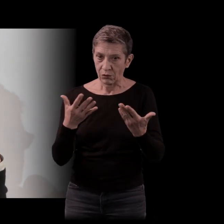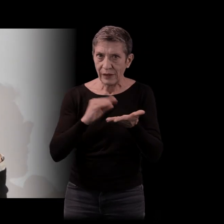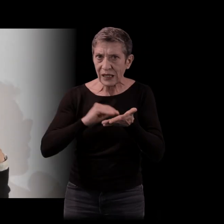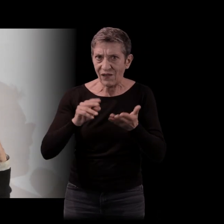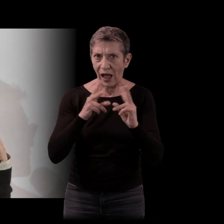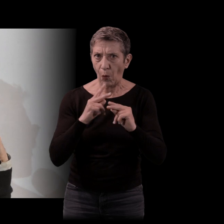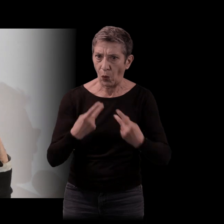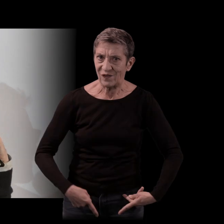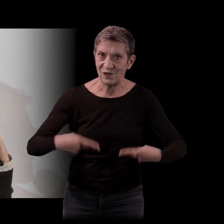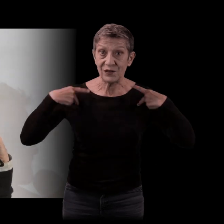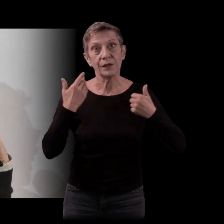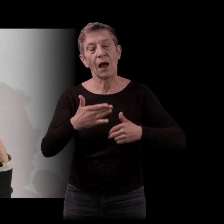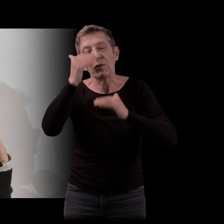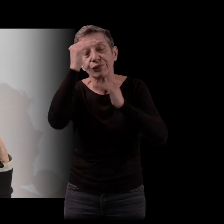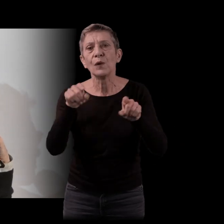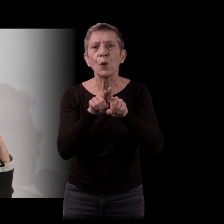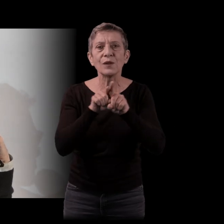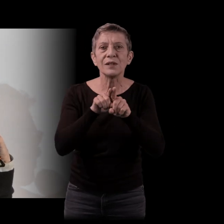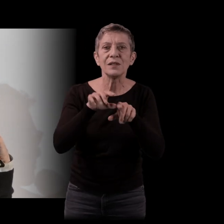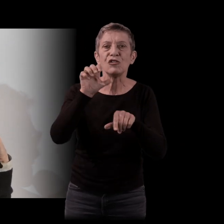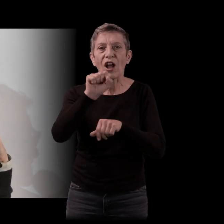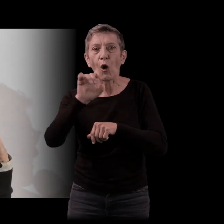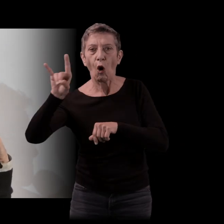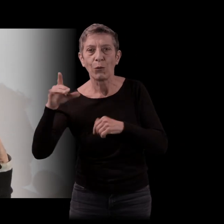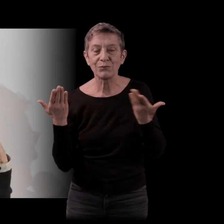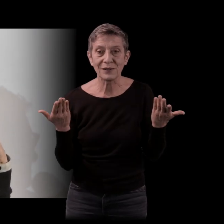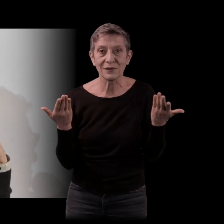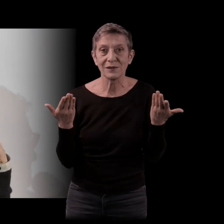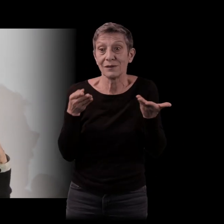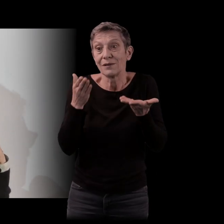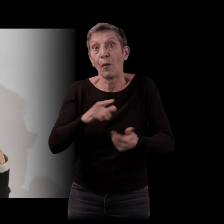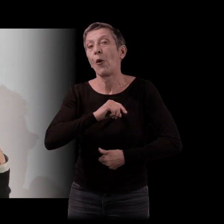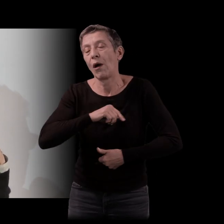Sherlock Holmes, alors ça, ça a été la grande passion de mon enfance, Arsène Lupin et Sherlock Holmes. Puis après,